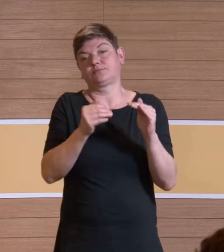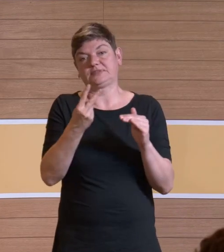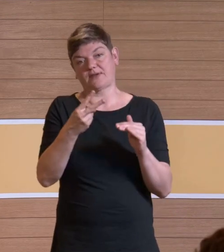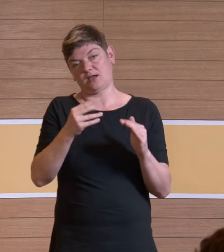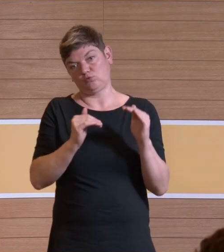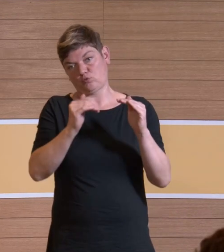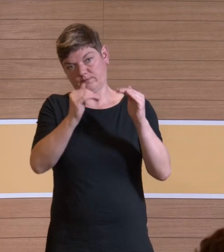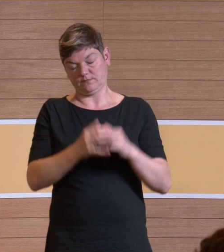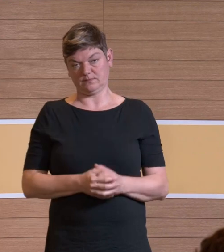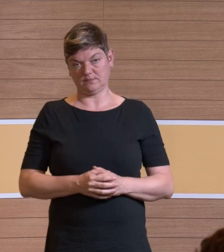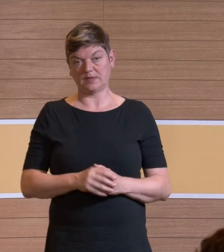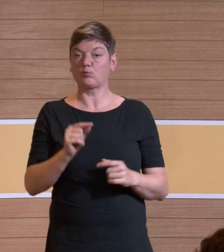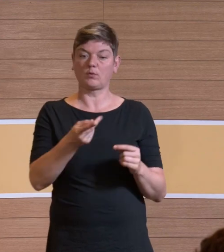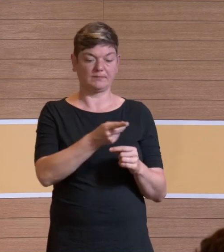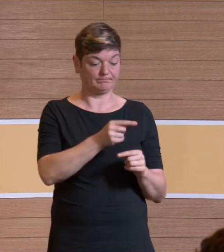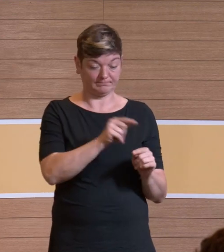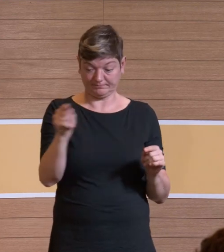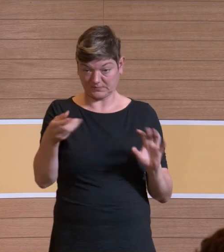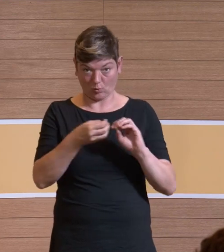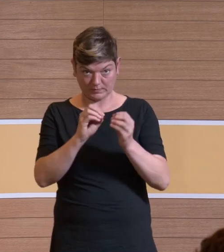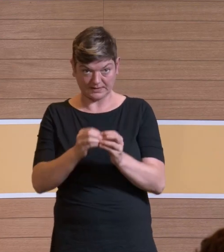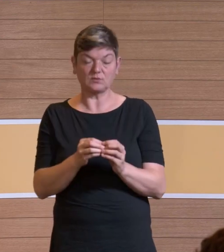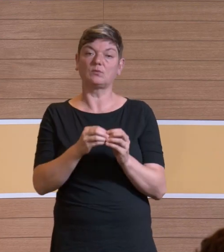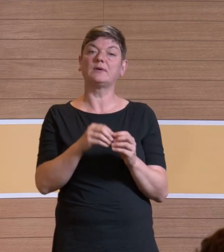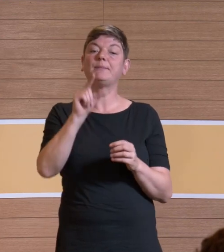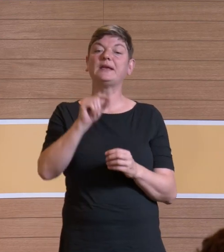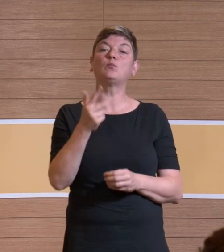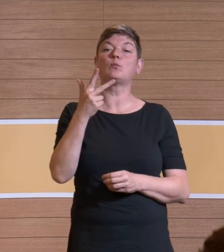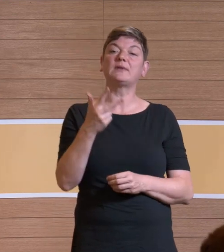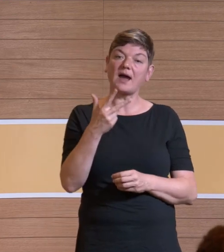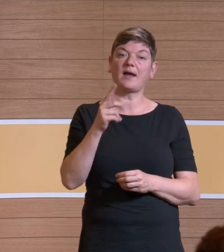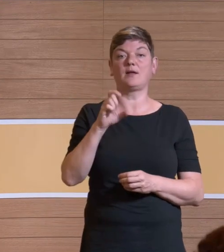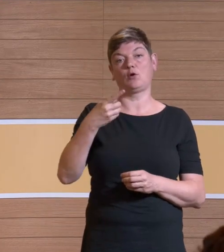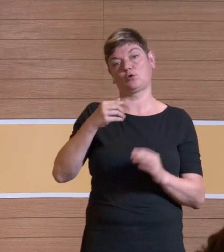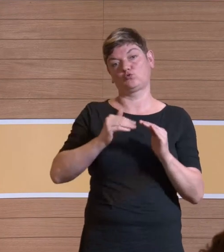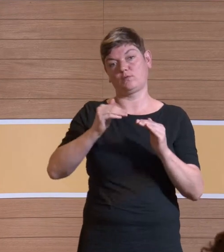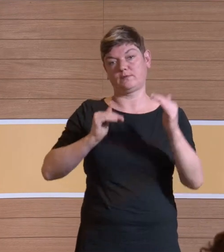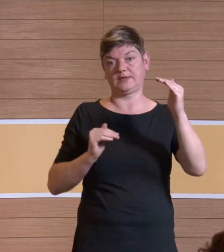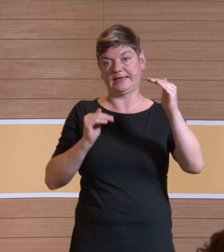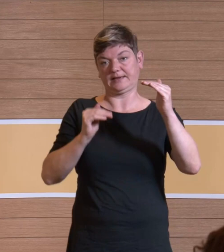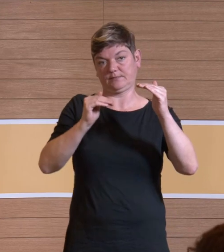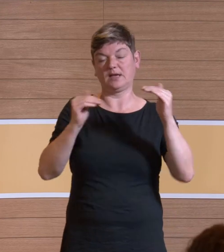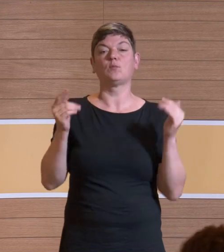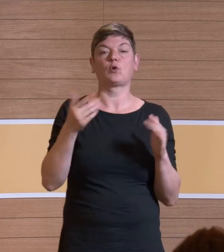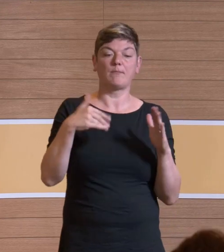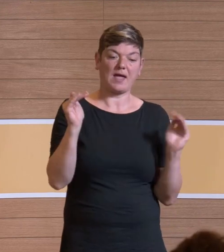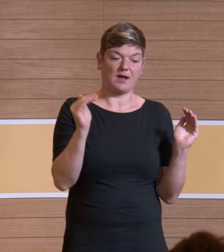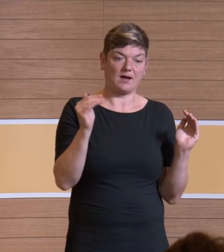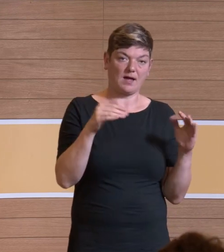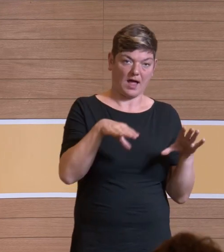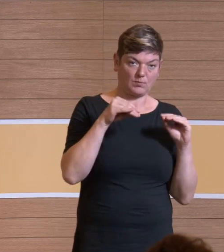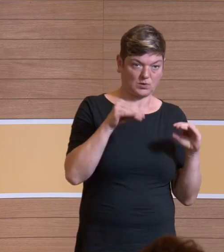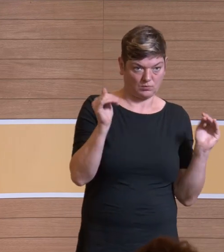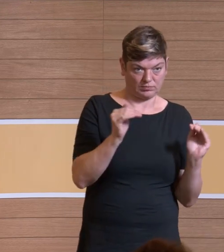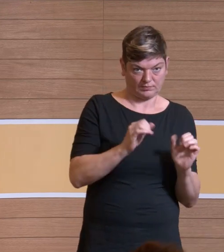So, dass ich in der Kombination mindestens über drei Lokstufen Reduktion bekomme und damit das, was in der TGS